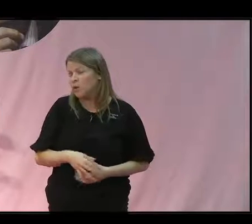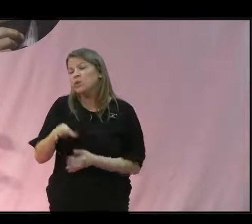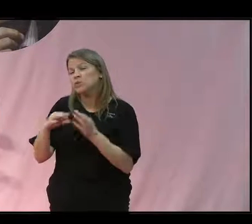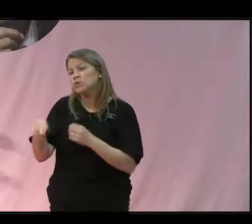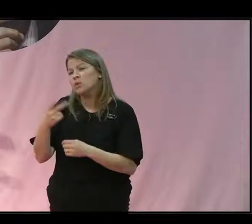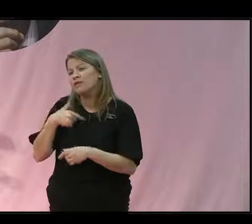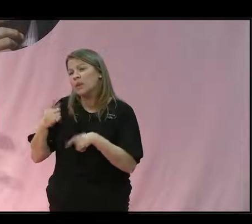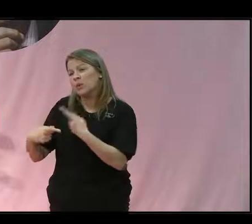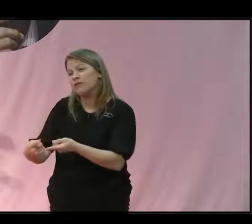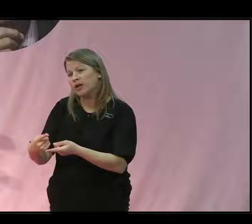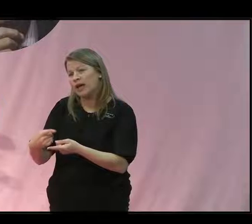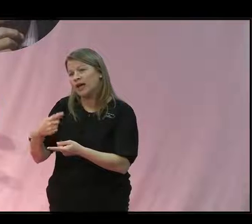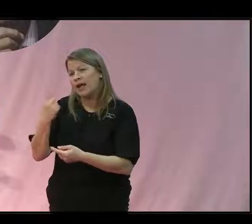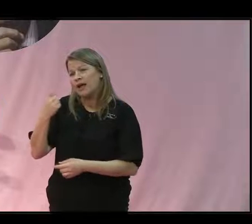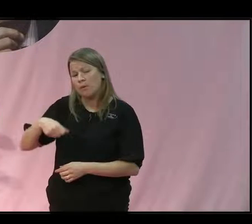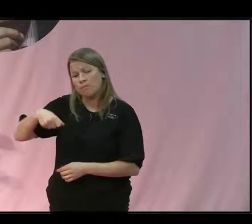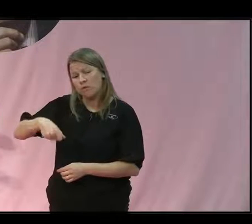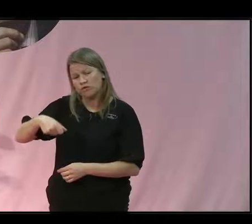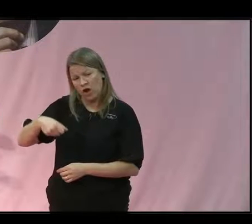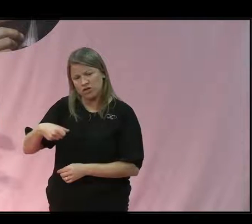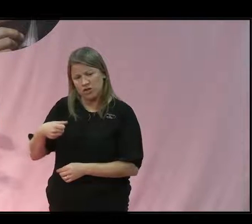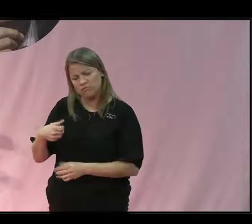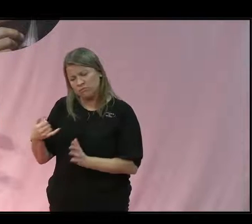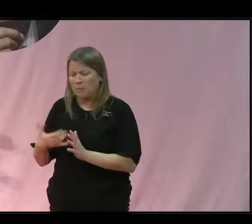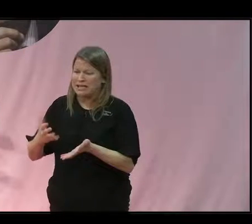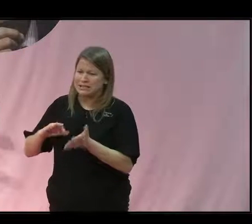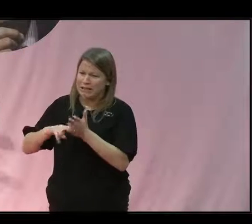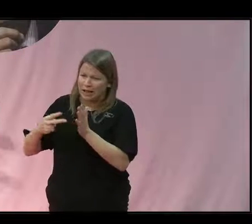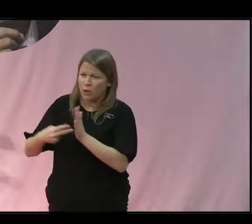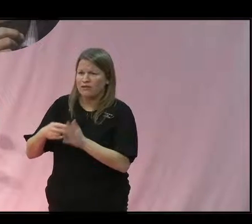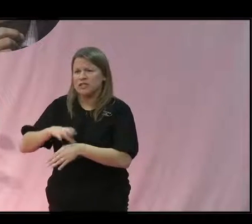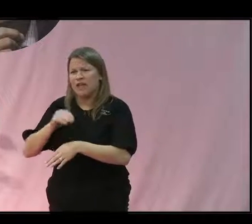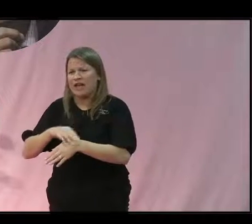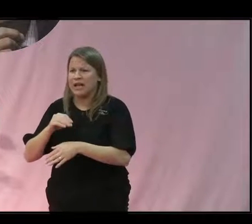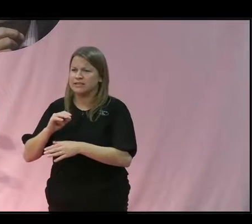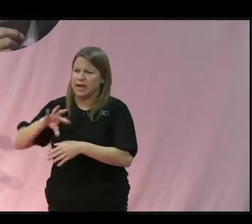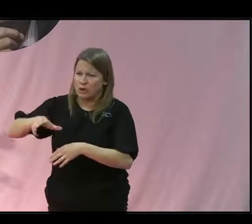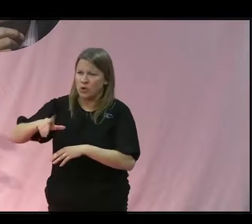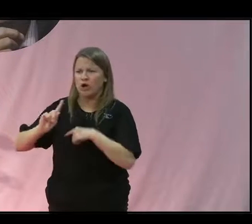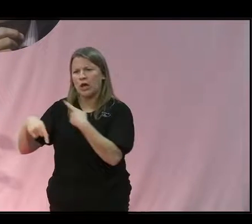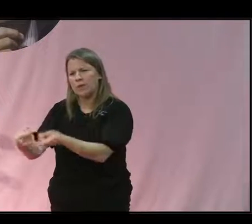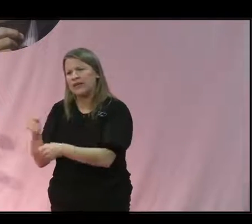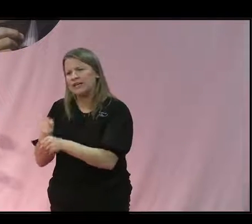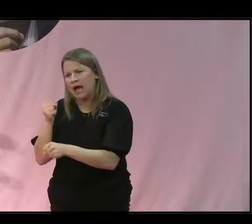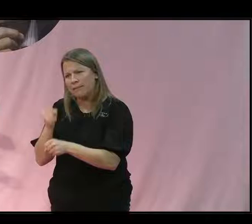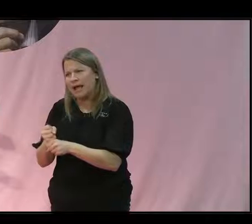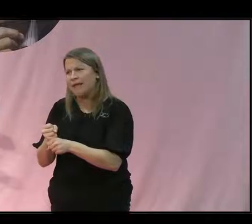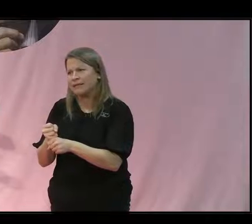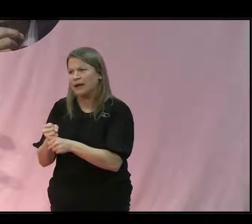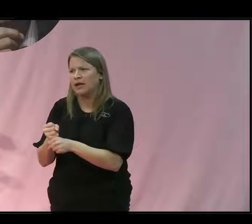utveckla en portfölj för strategin för Sveriges regionala utvecklingssamarbete med Latinamerika 2021